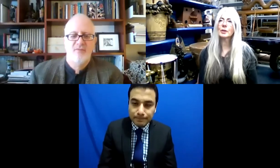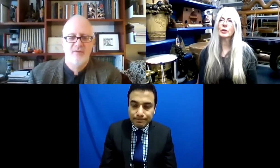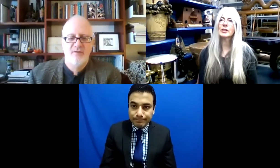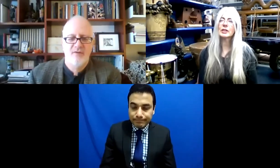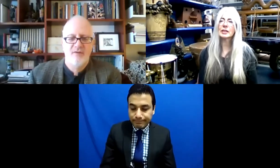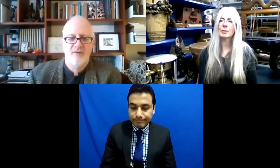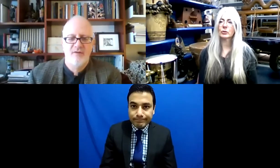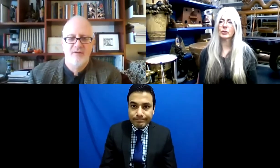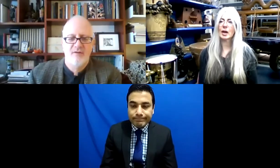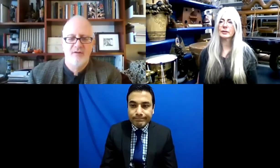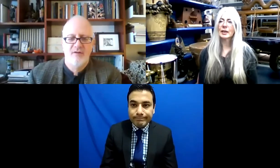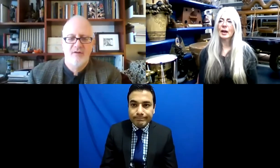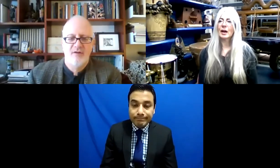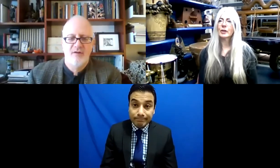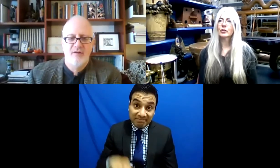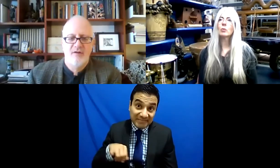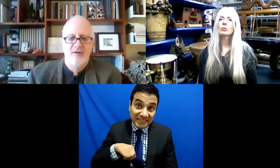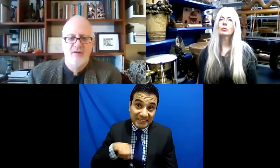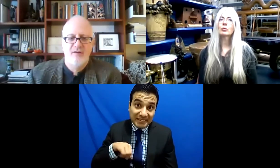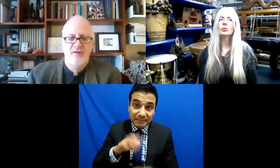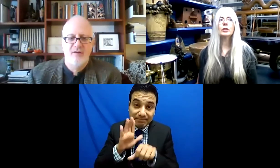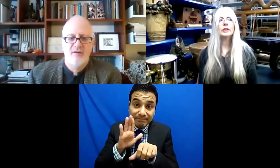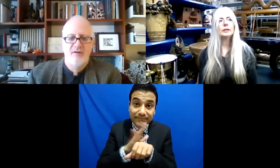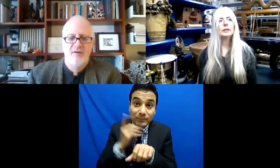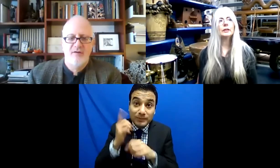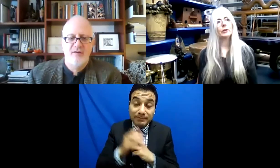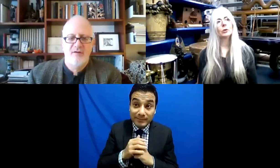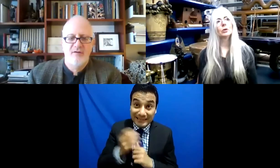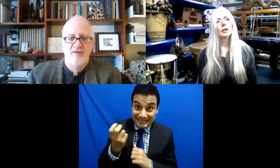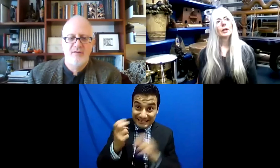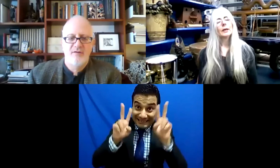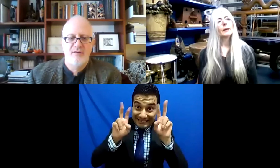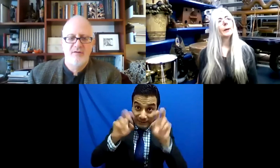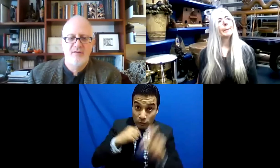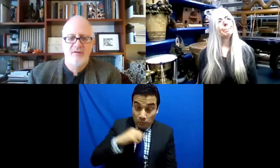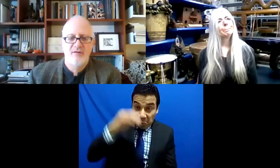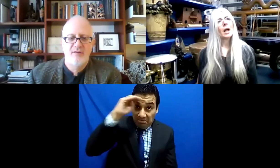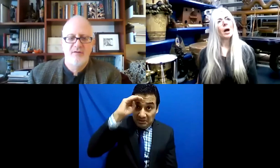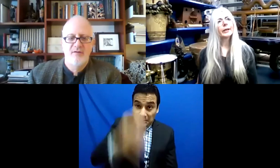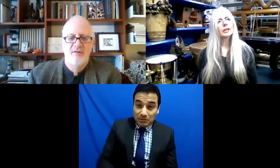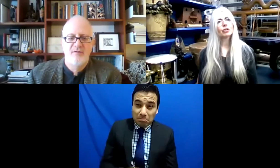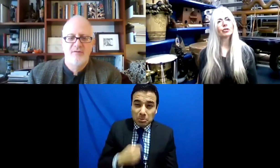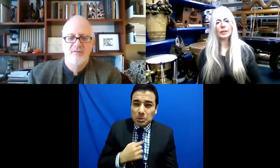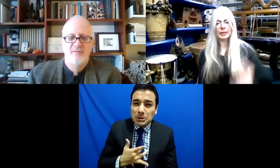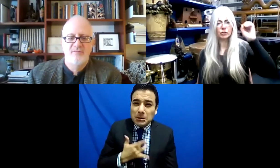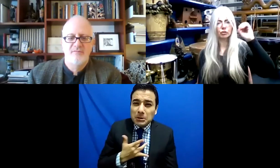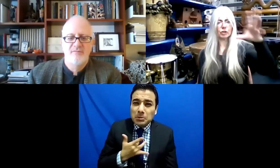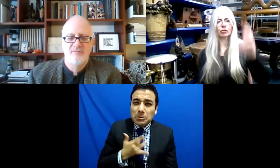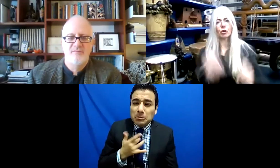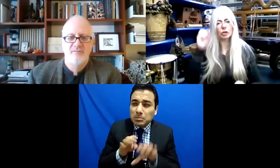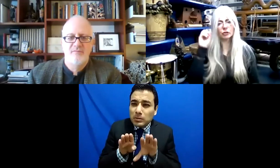Bueno, es curioso porque a veces cuando pienso en esto no siento realmente